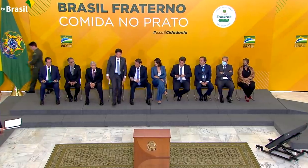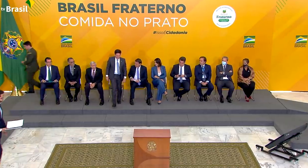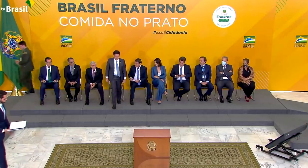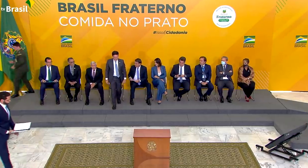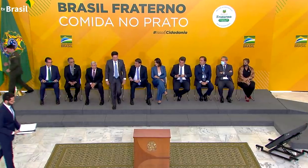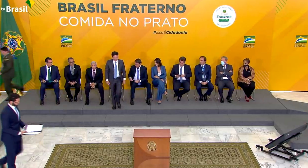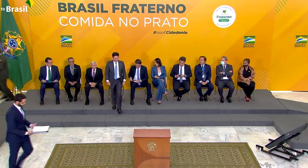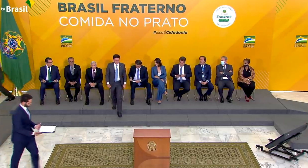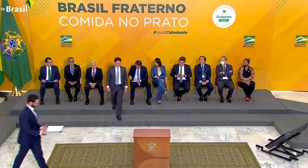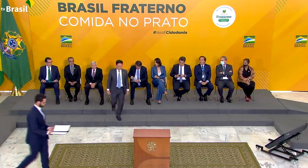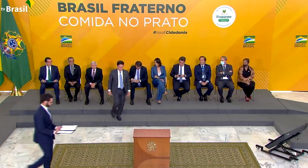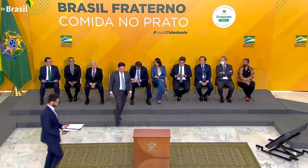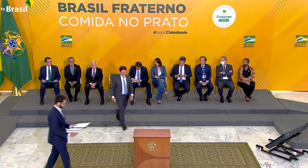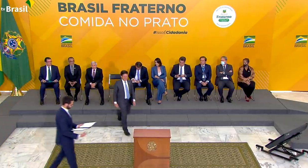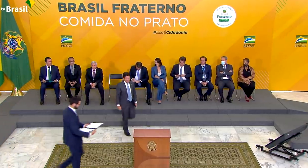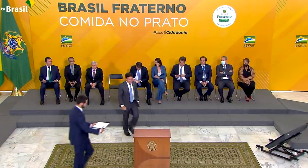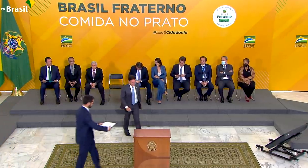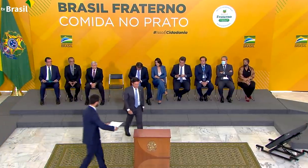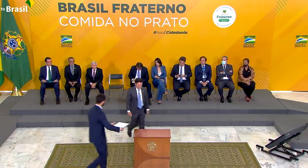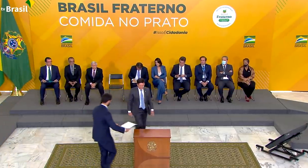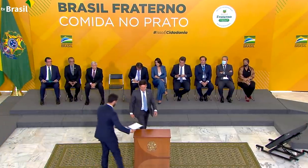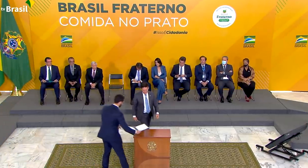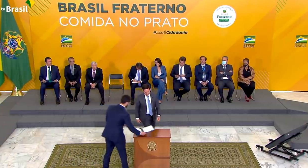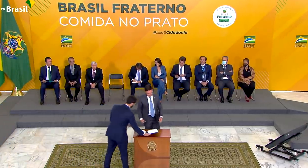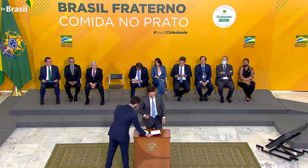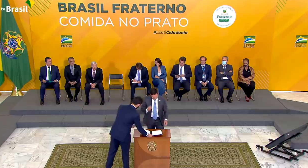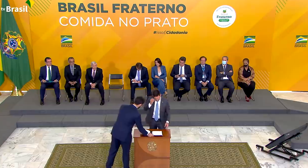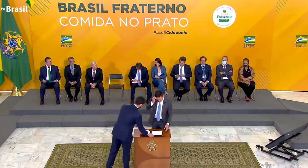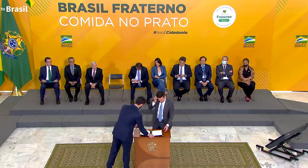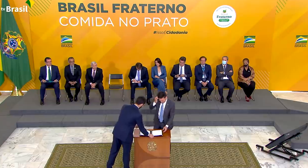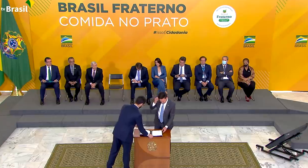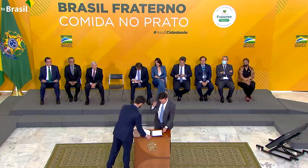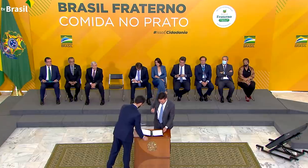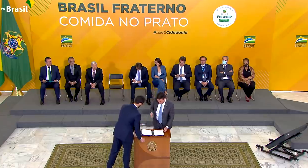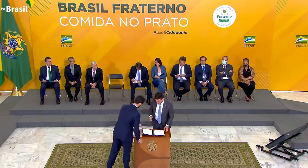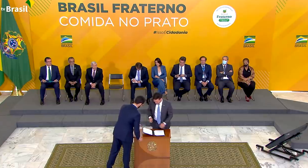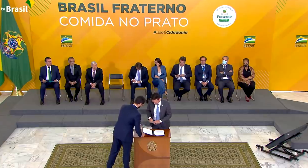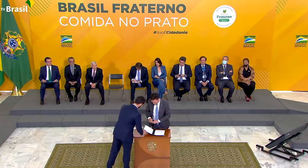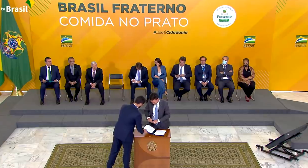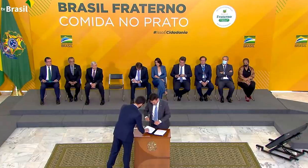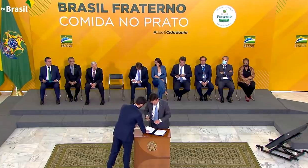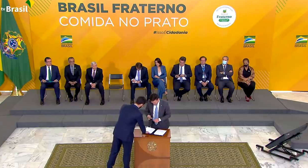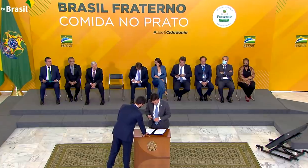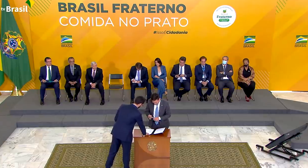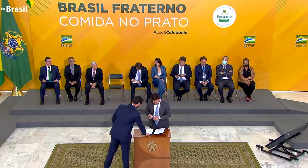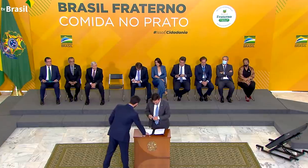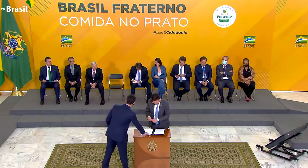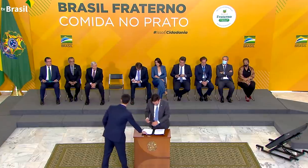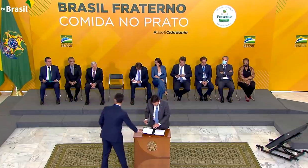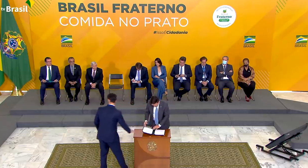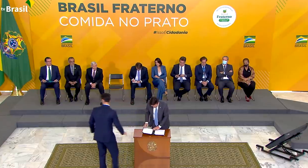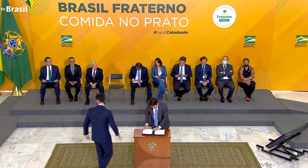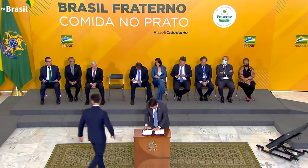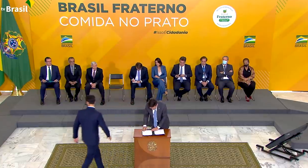Portaria 662, que disciplina as adesões à Rede Brasileira de